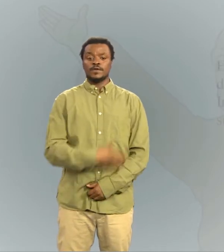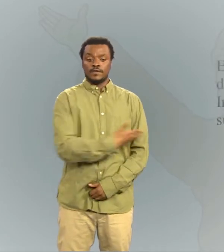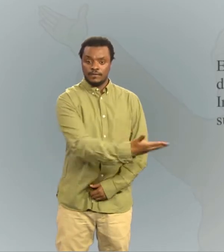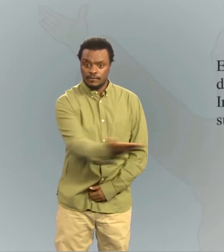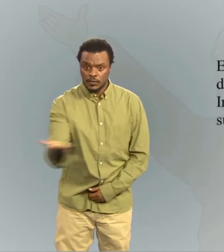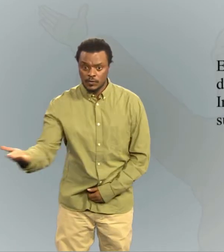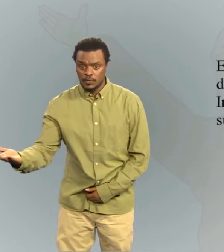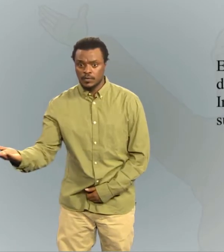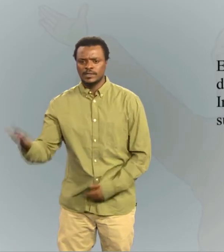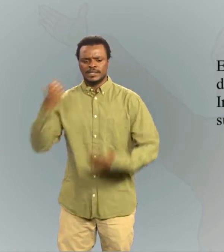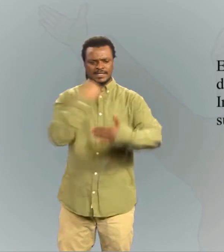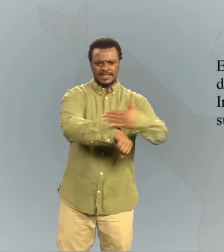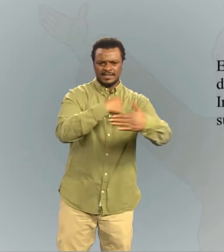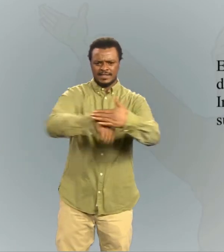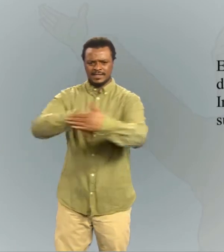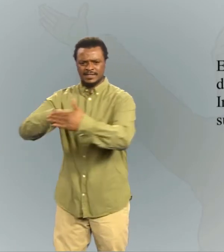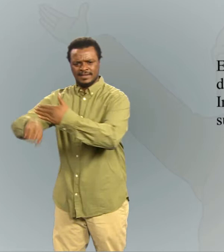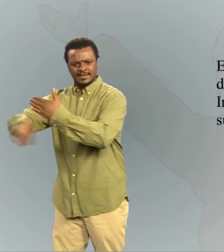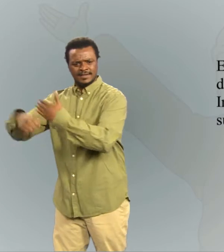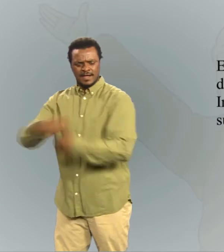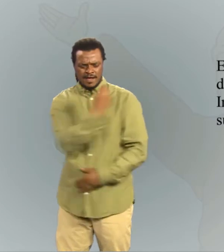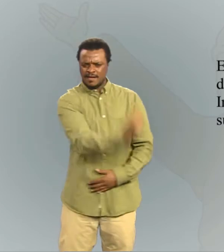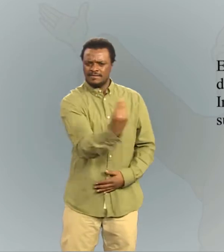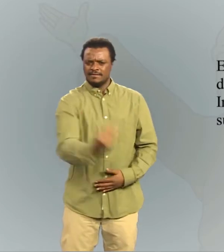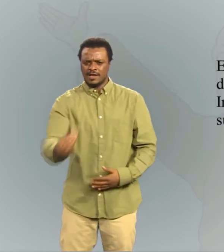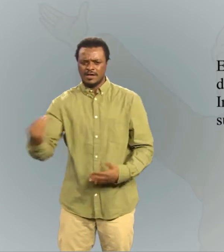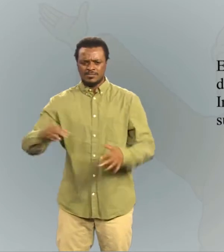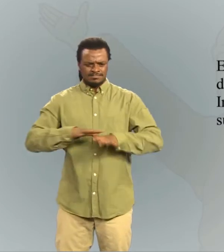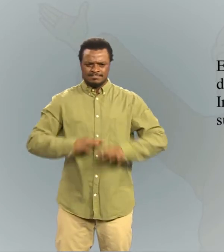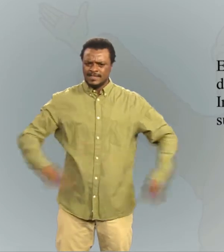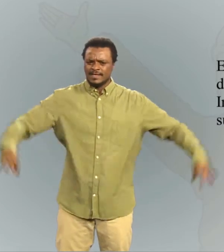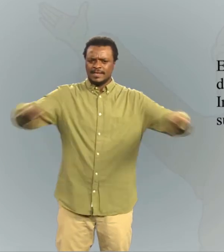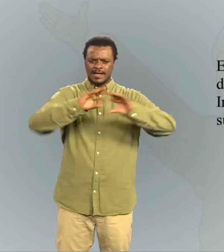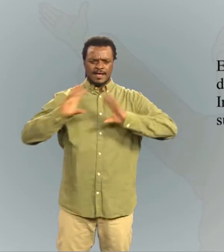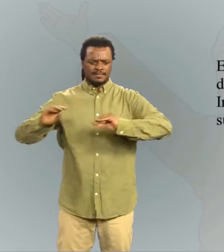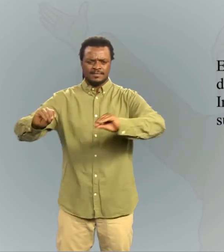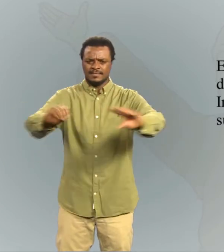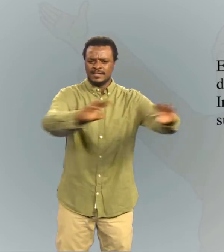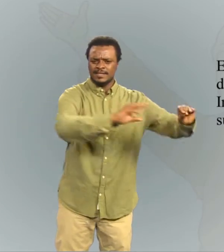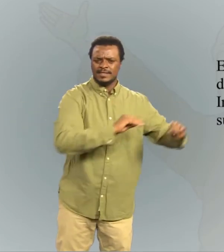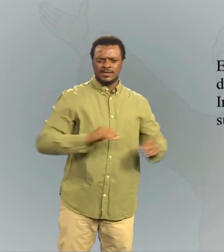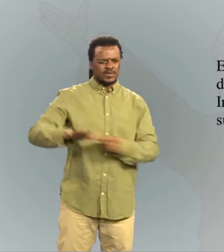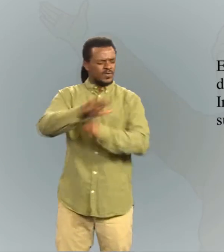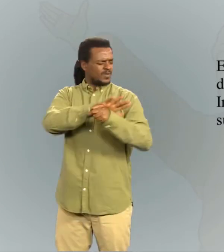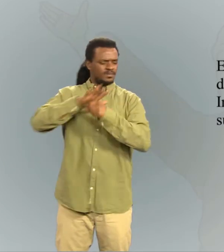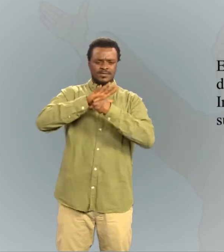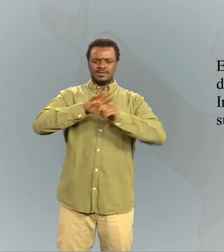Et vous, ayez des enfants, devenez nombreux. Installez-vous en grand nombre sur la terre et remplissez-la.